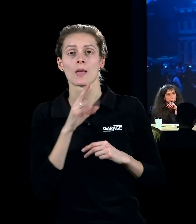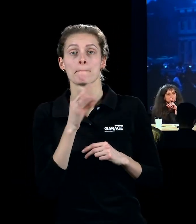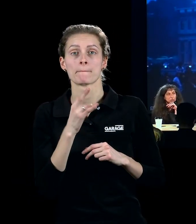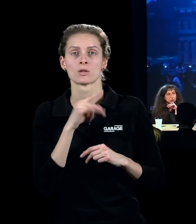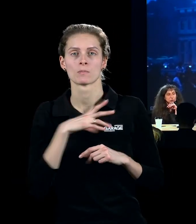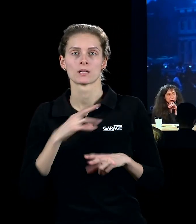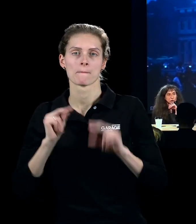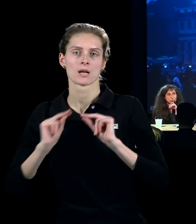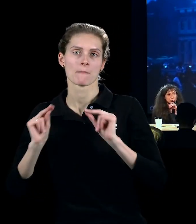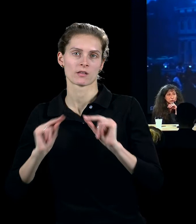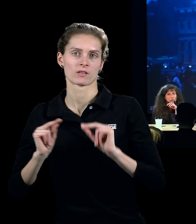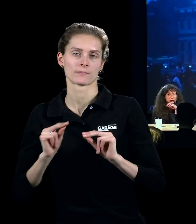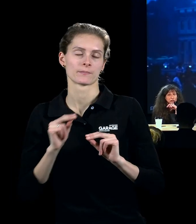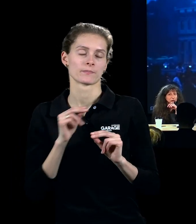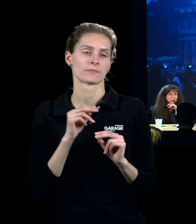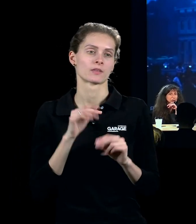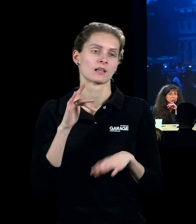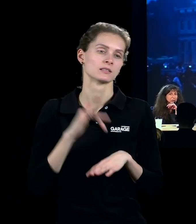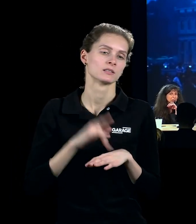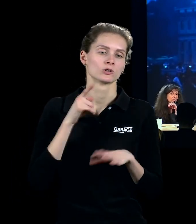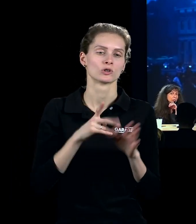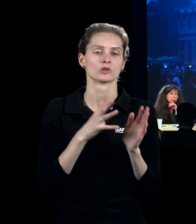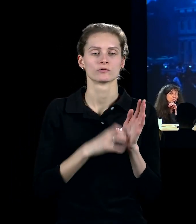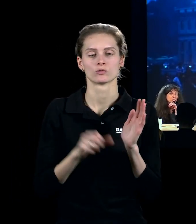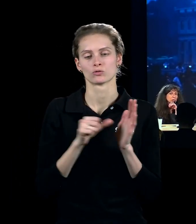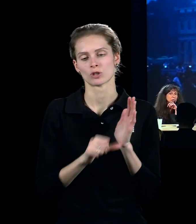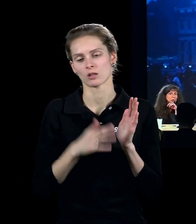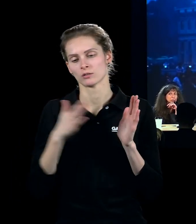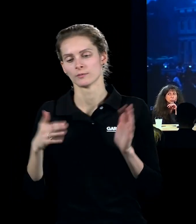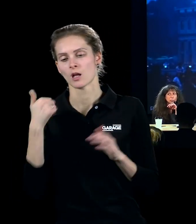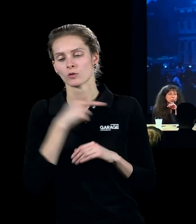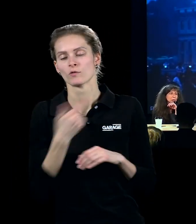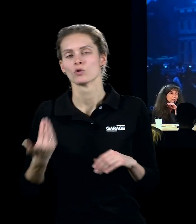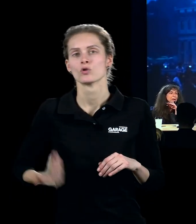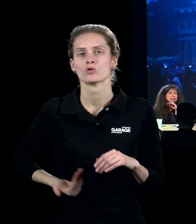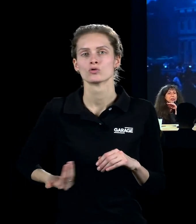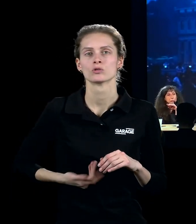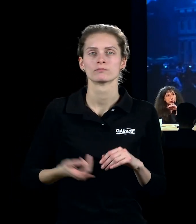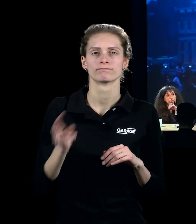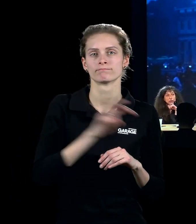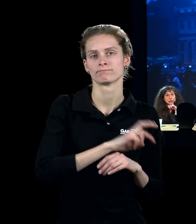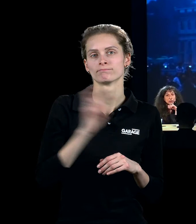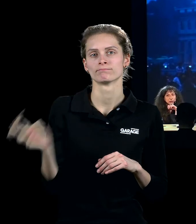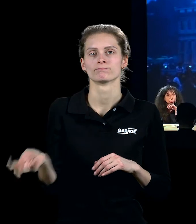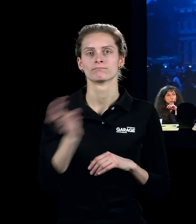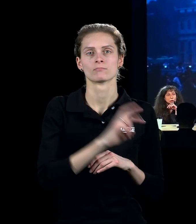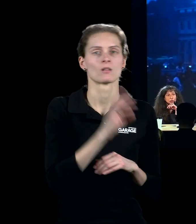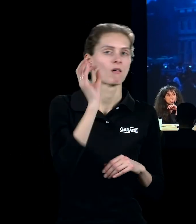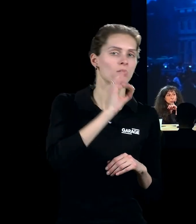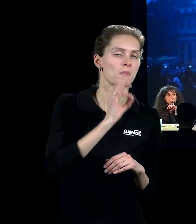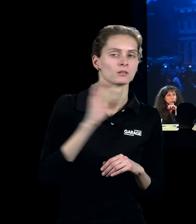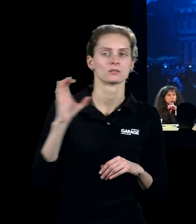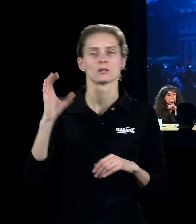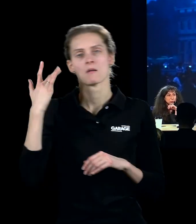преподавал. Потому что на самом деле с середины 60-х годов он живёт между Германией и Соединёнными